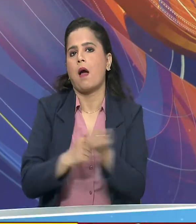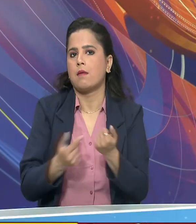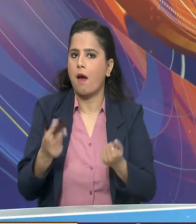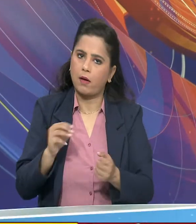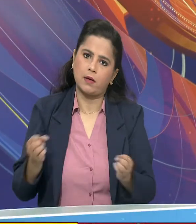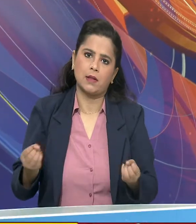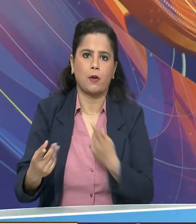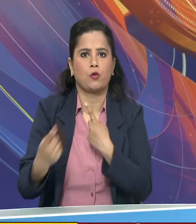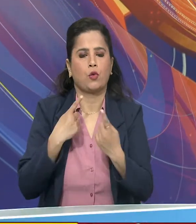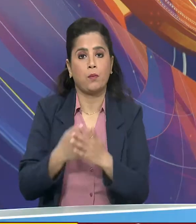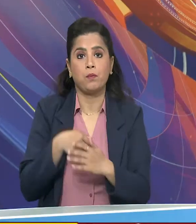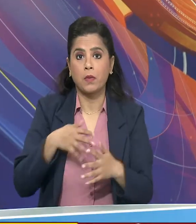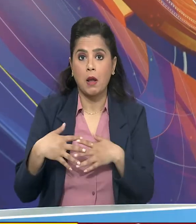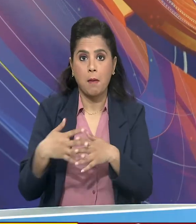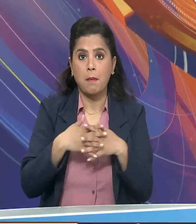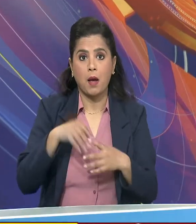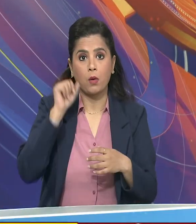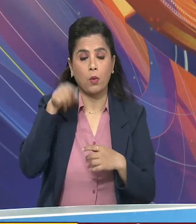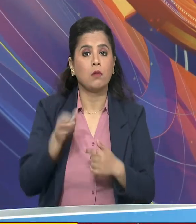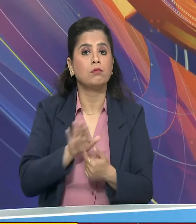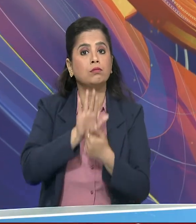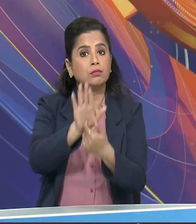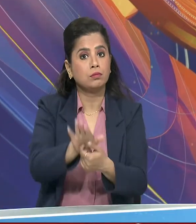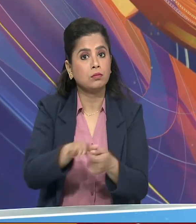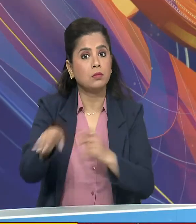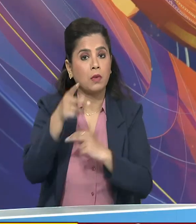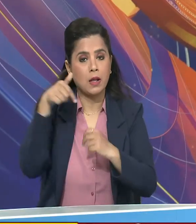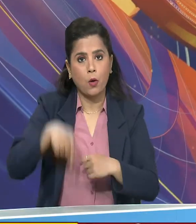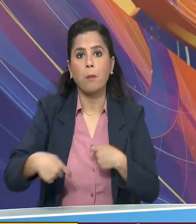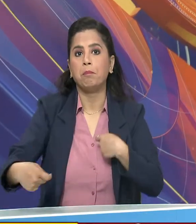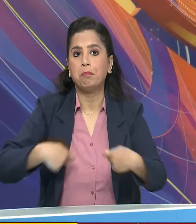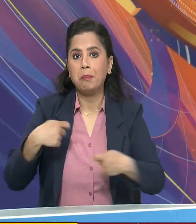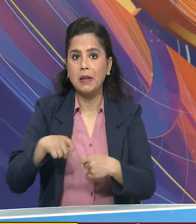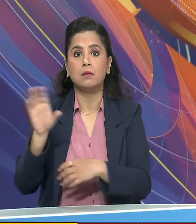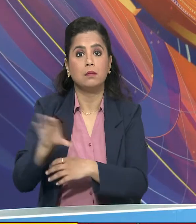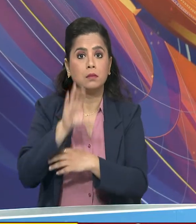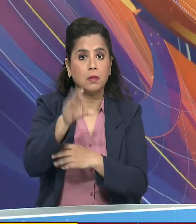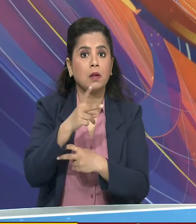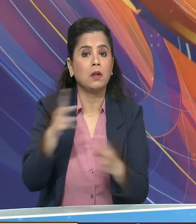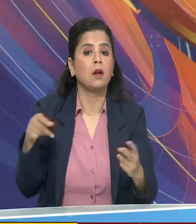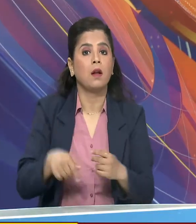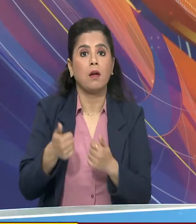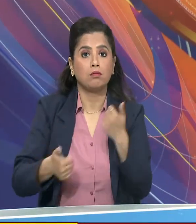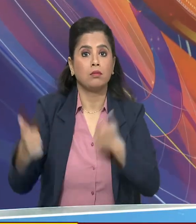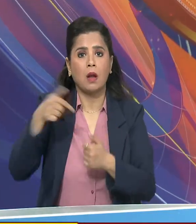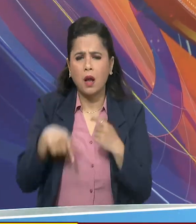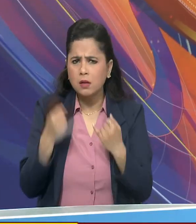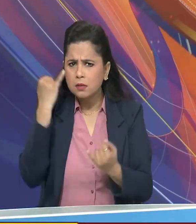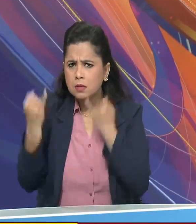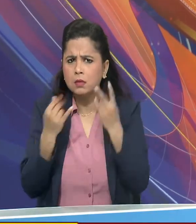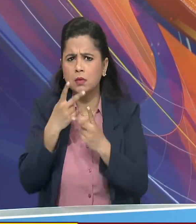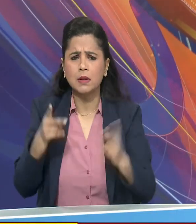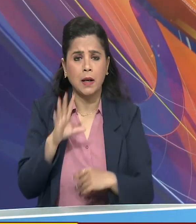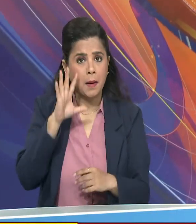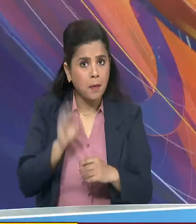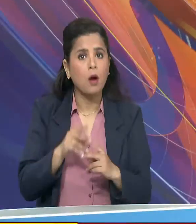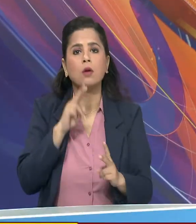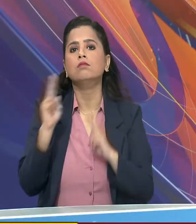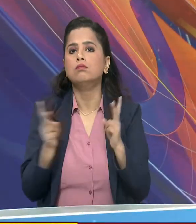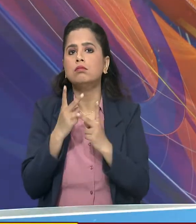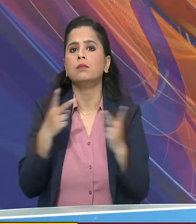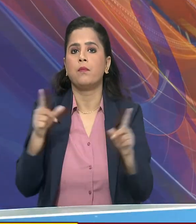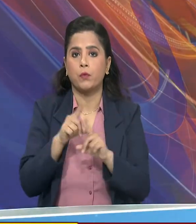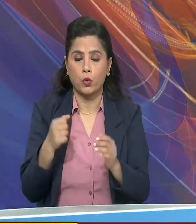अमेरिका पक्ष का रिप्रिजेंटेशन करते हुए आज वियापार और निवेश की अफसरों को तलाशने के लिए एहम बैठक करेंगी